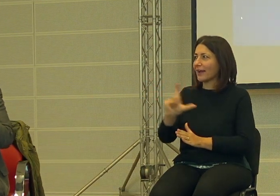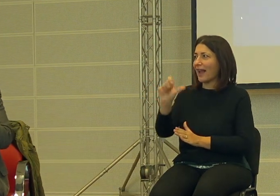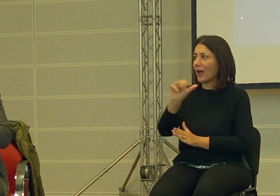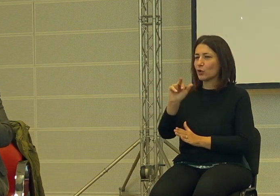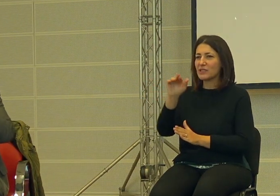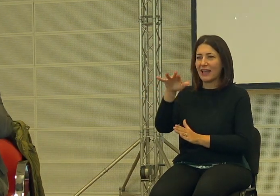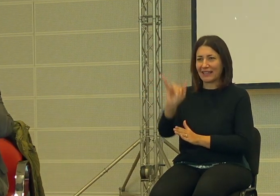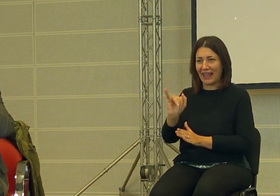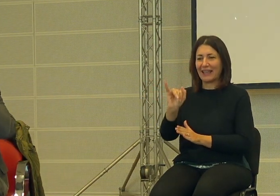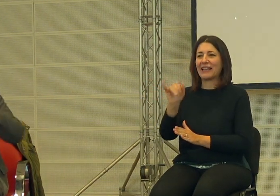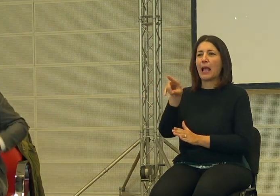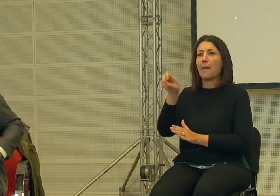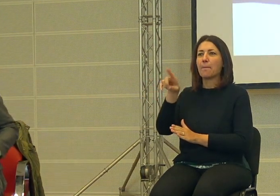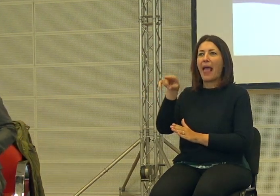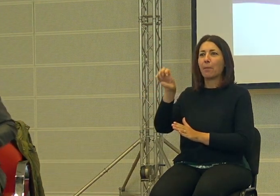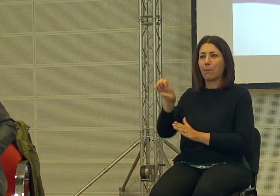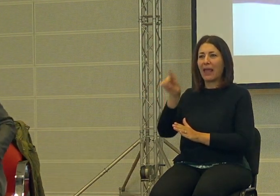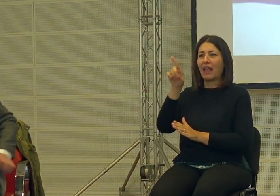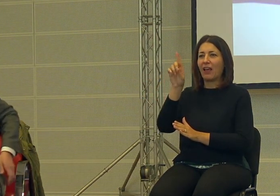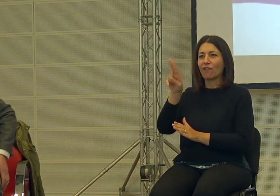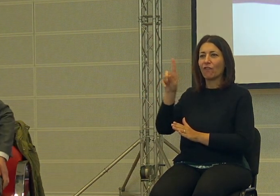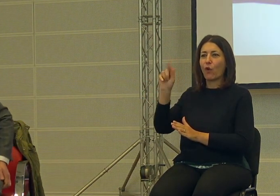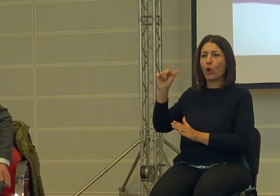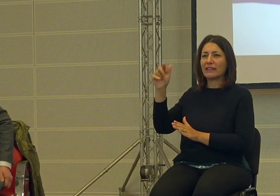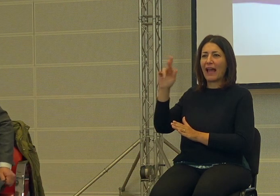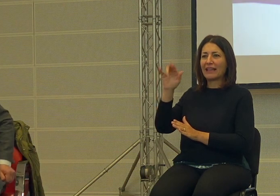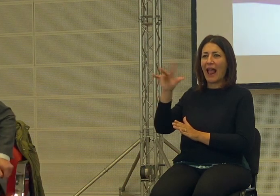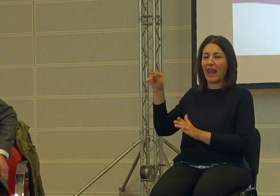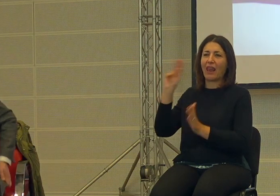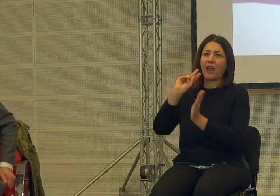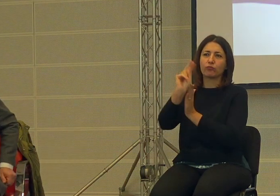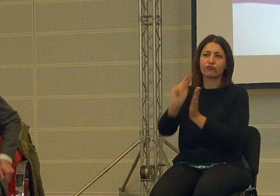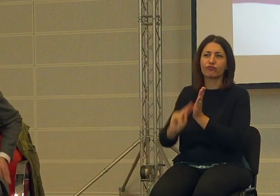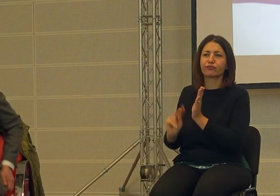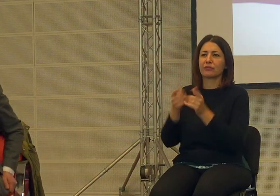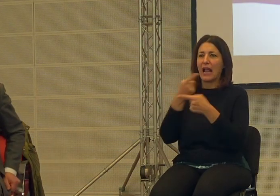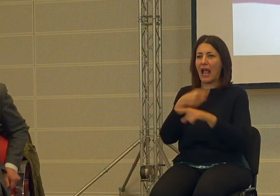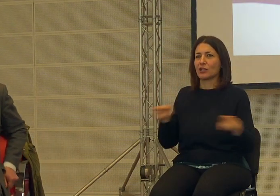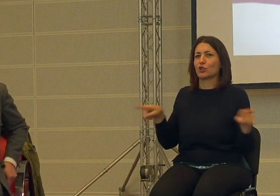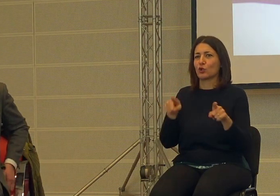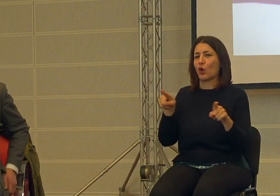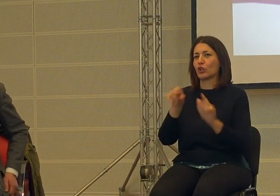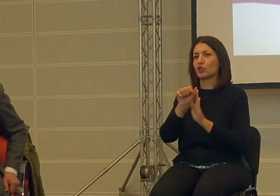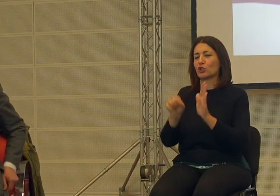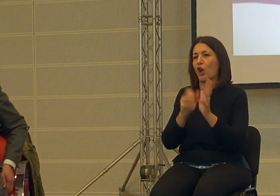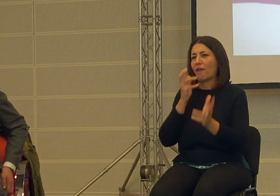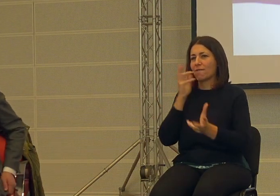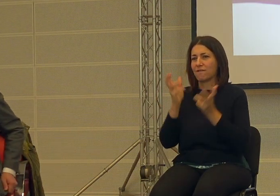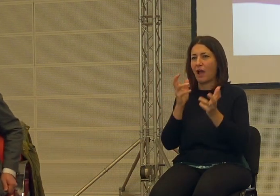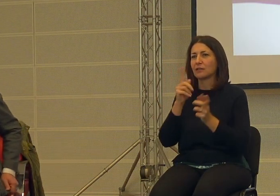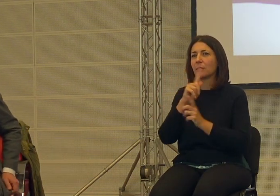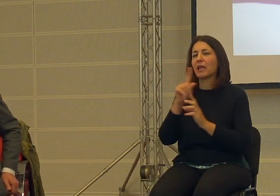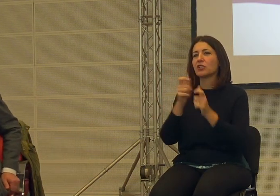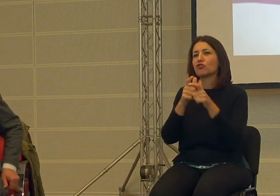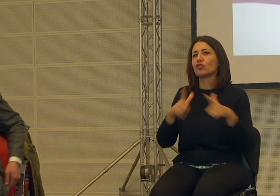Voltarelli grande cantautore e raccontatore di storie fantastiche a parlare per le città del